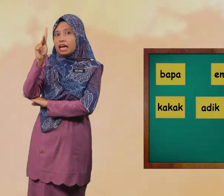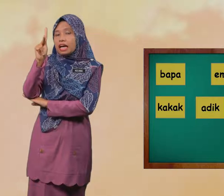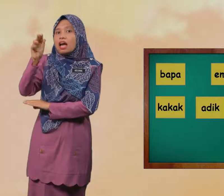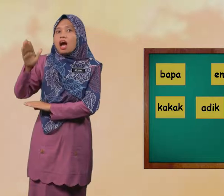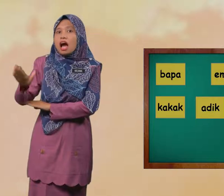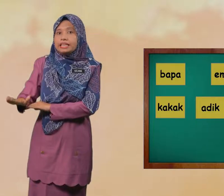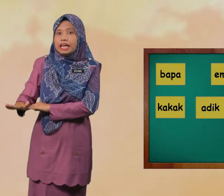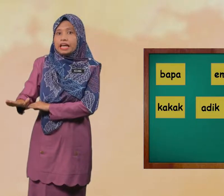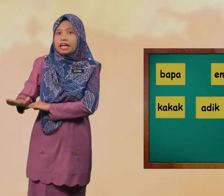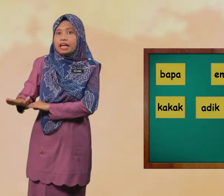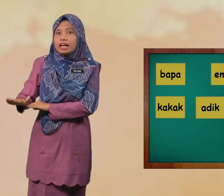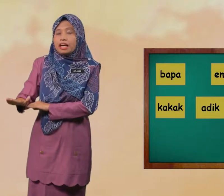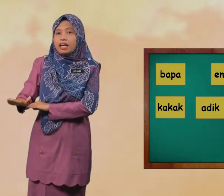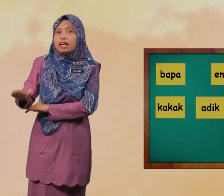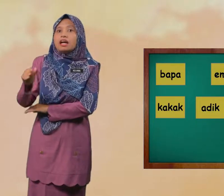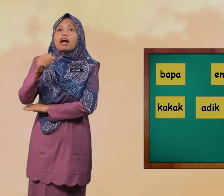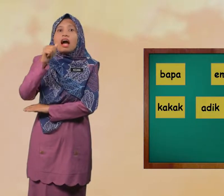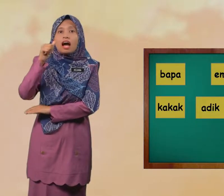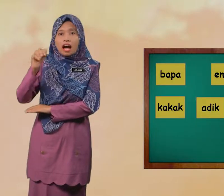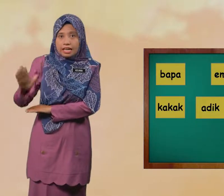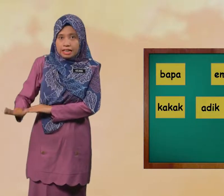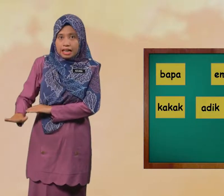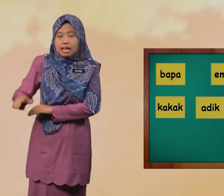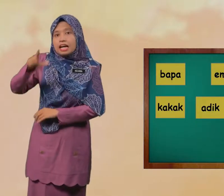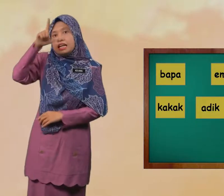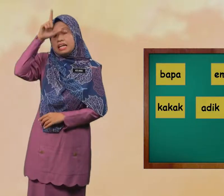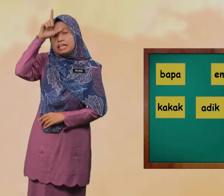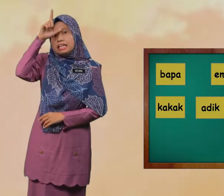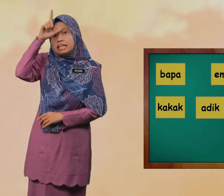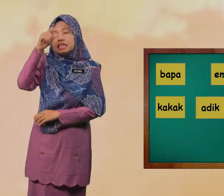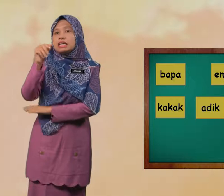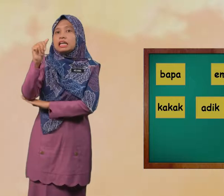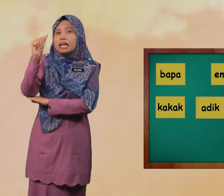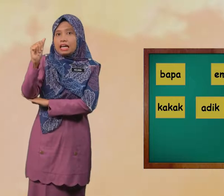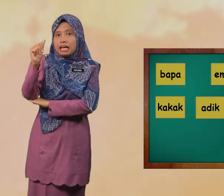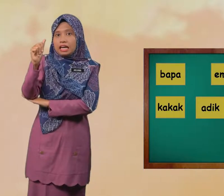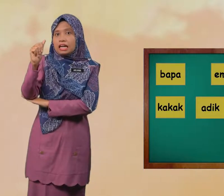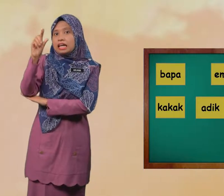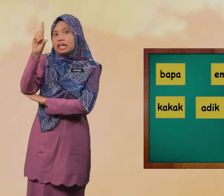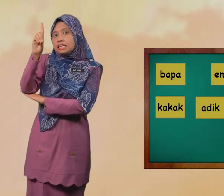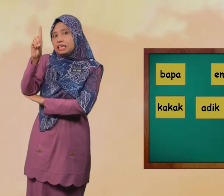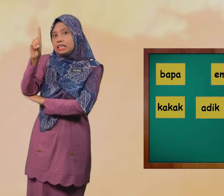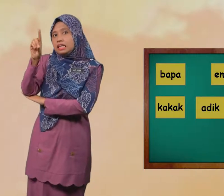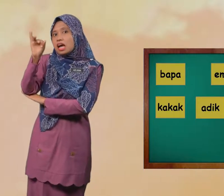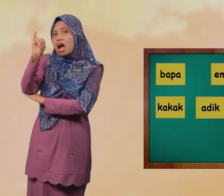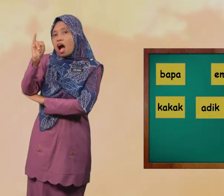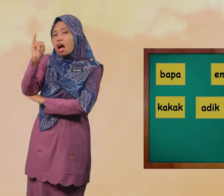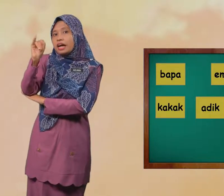Adik Adik Lelaki A D I